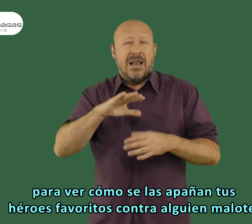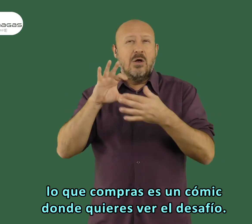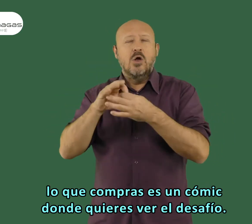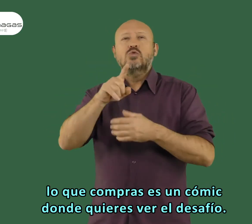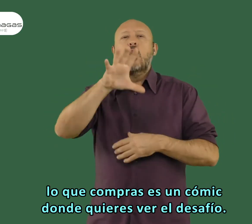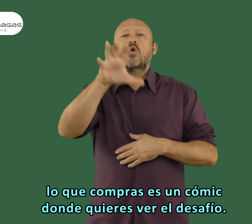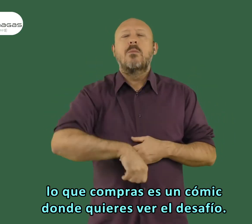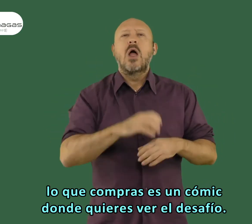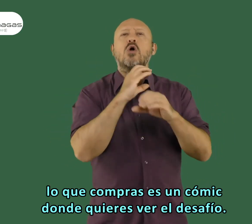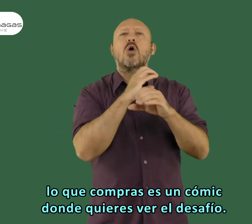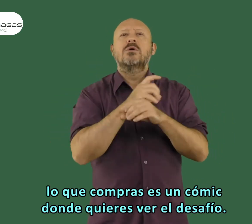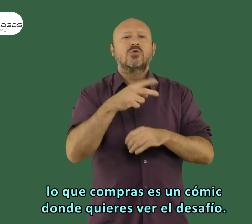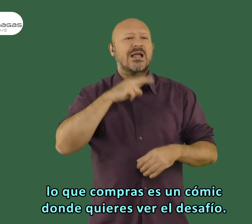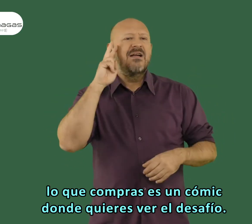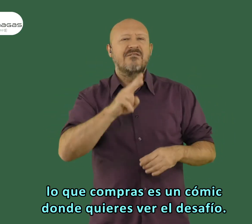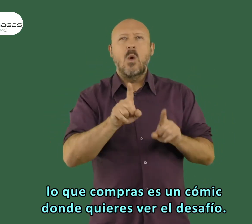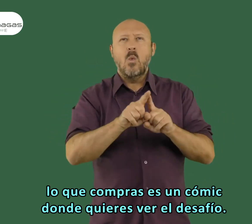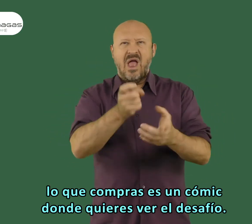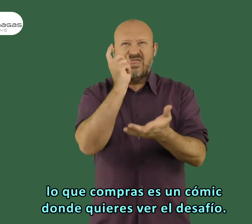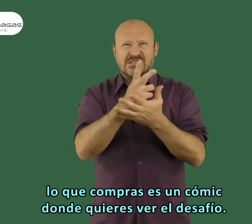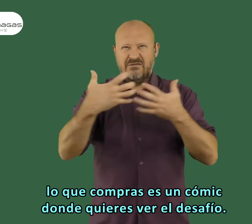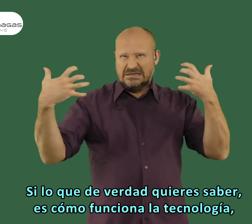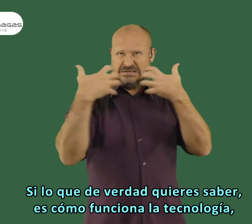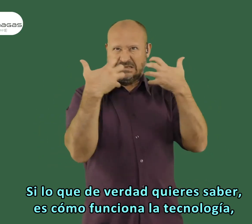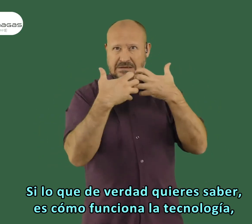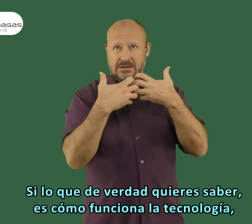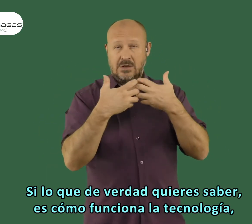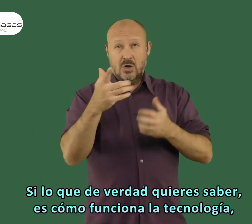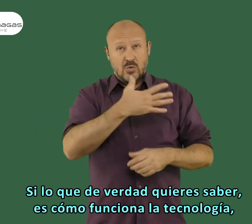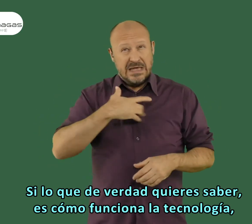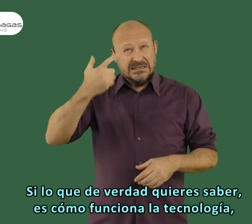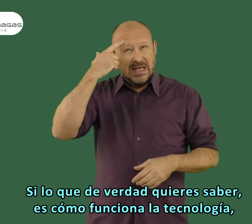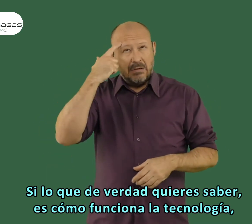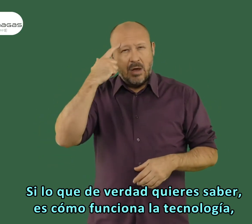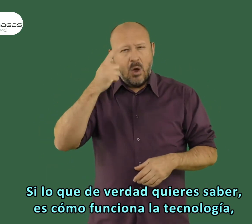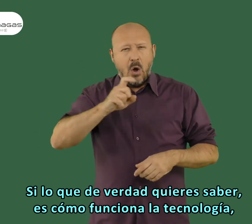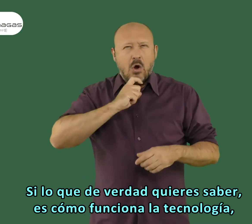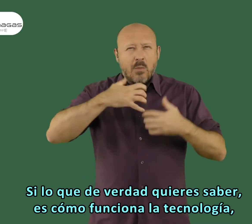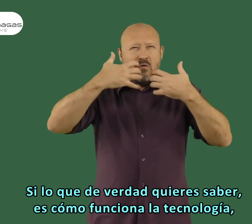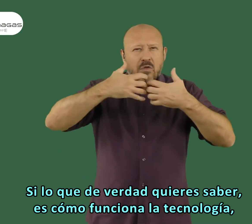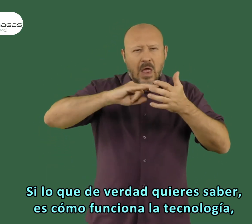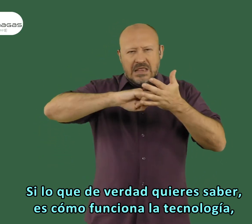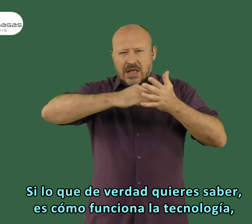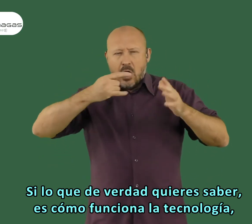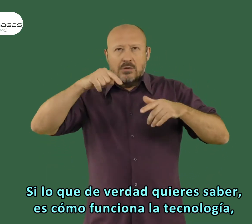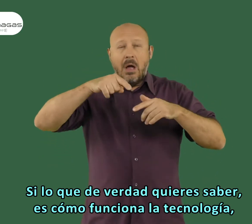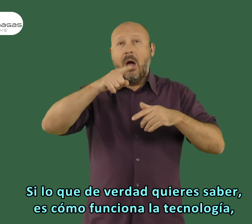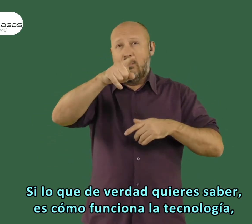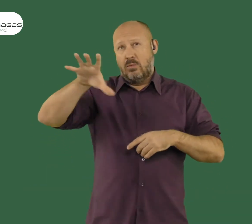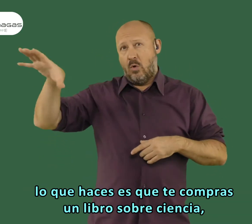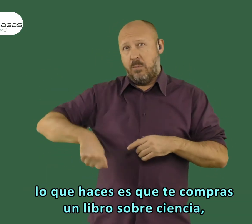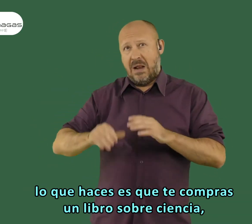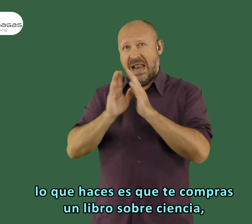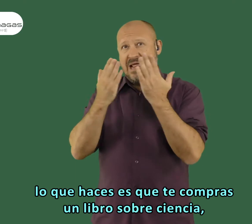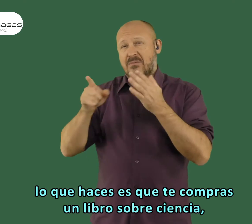alguien malote, lo que compras es un cómic donde quieres ver el desafío, ¿no? Si lo que de verdad quieres saber es cómo funciona la